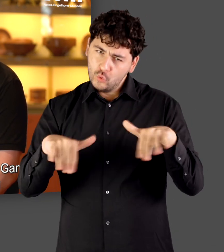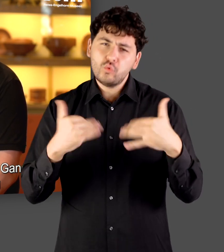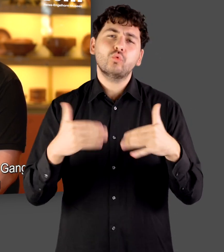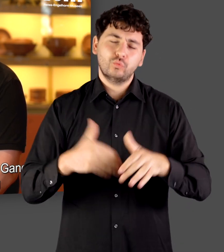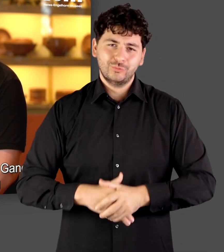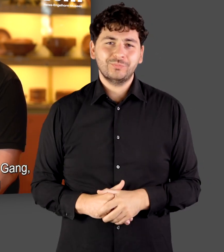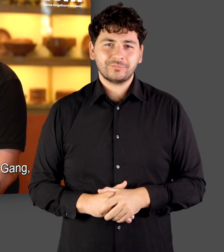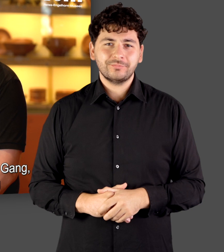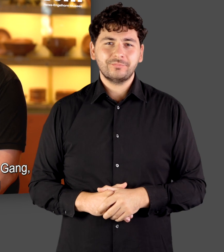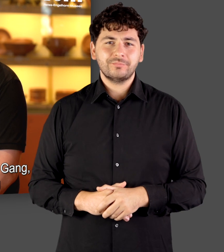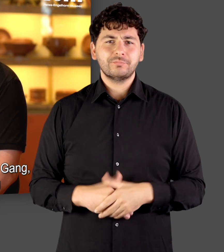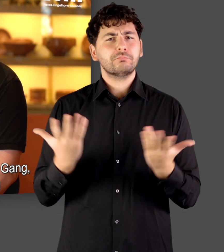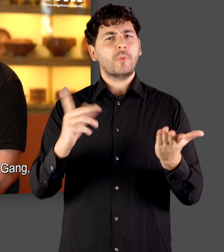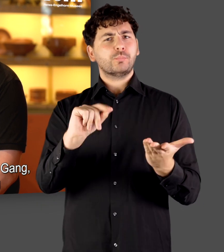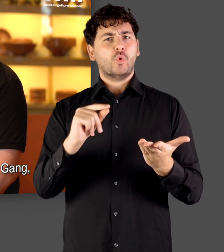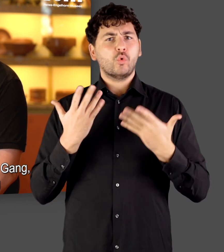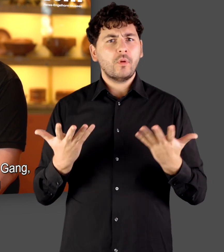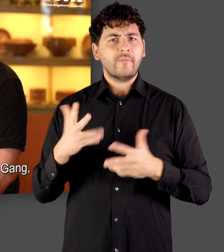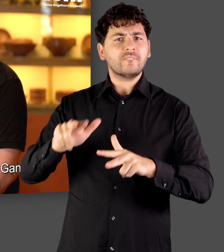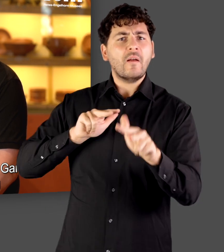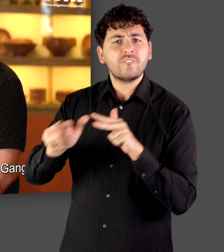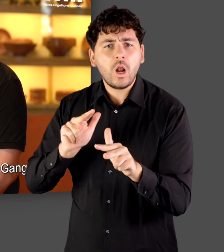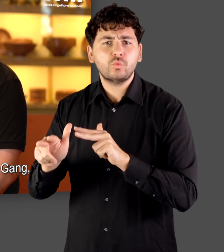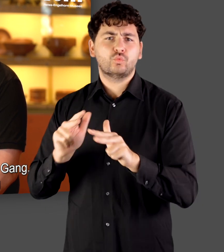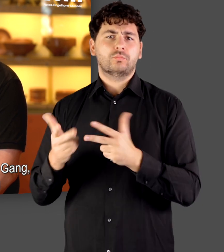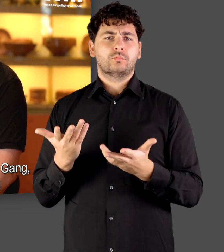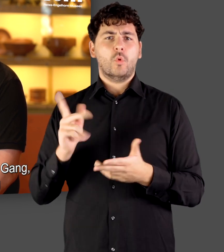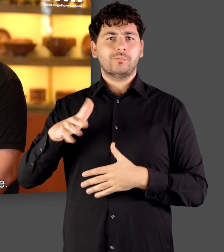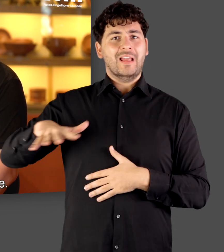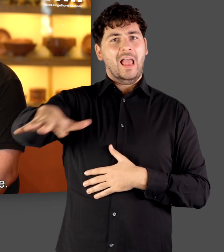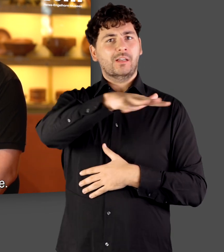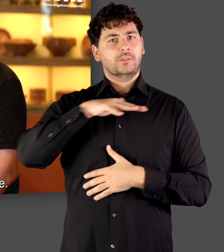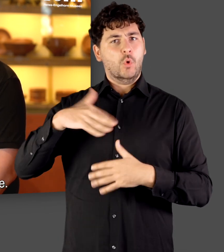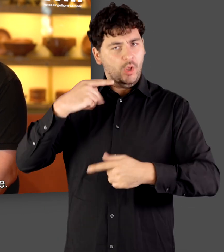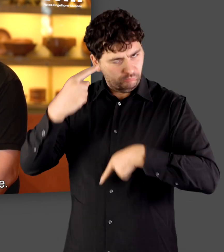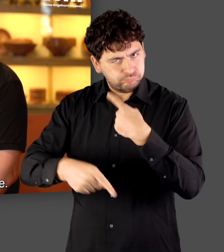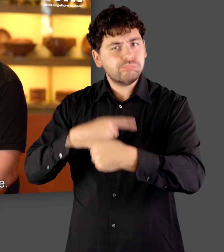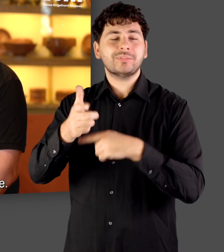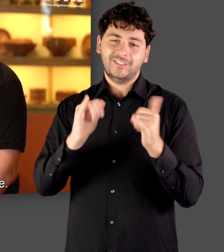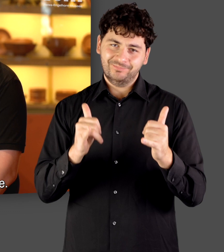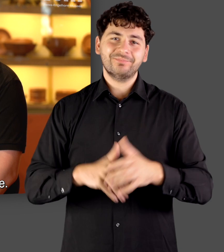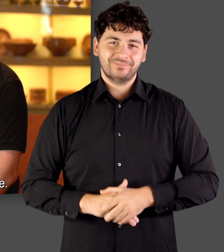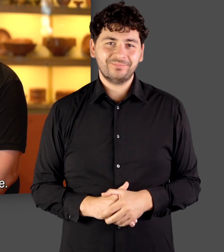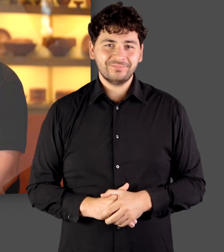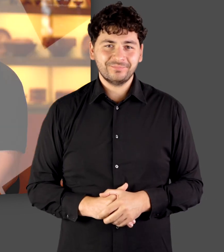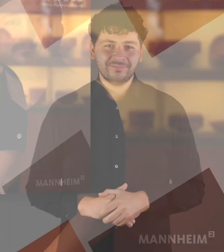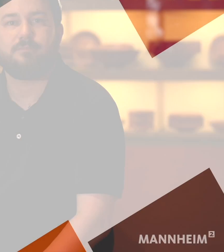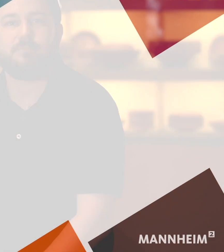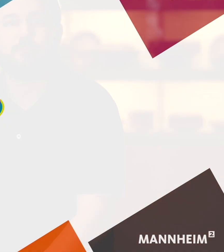ständiger Wandel im Gang, der sozusagen die Verwaltung und den Erhalt des Reiches gewährleisten sollte.